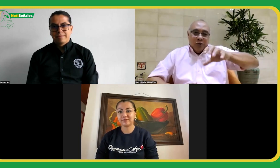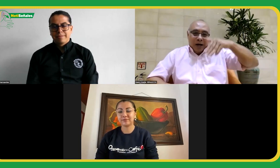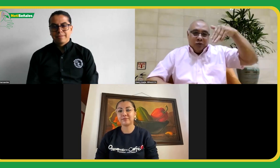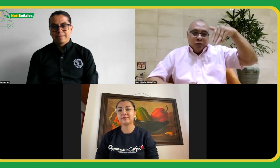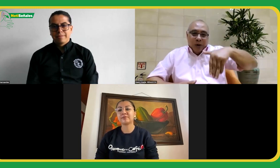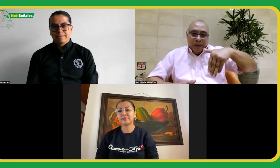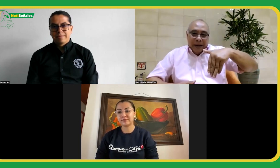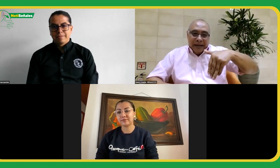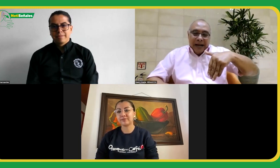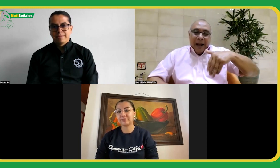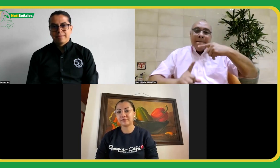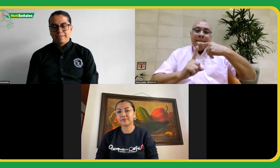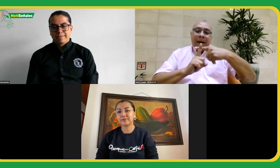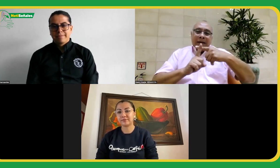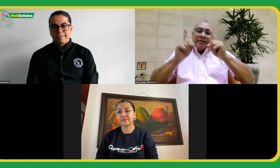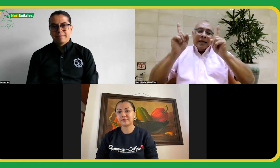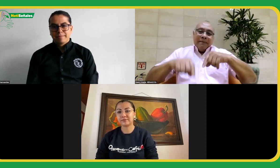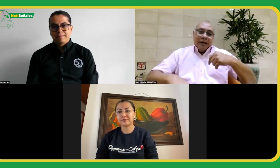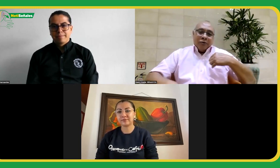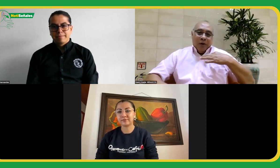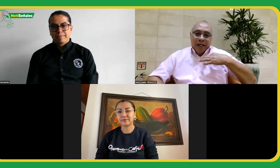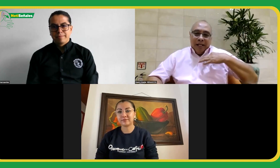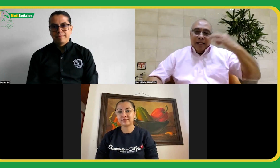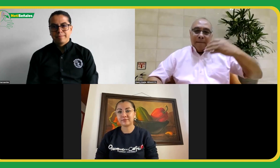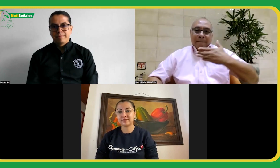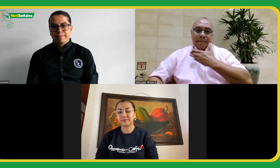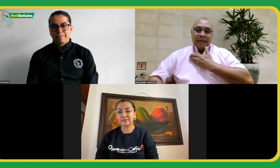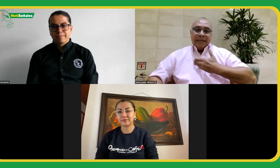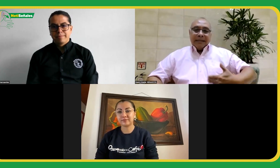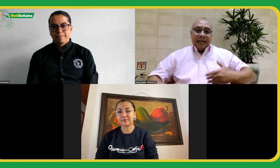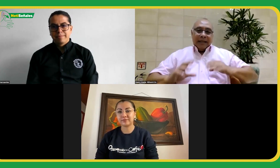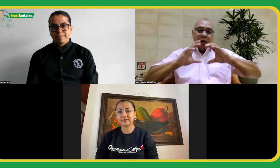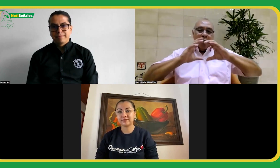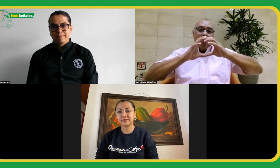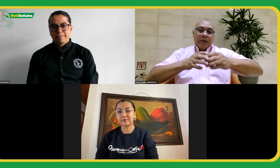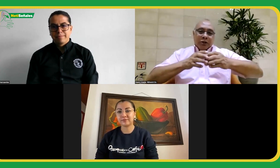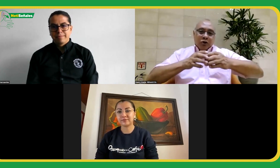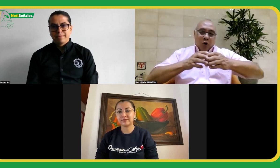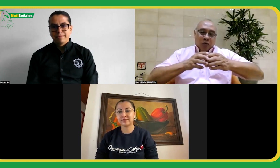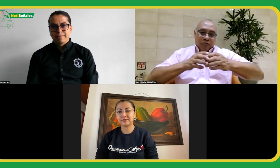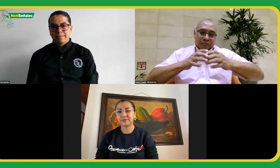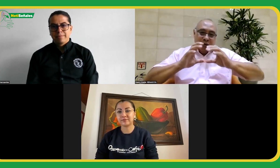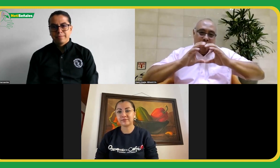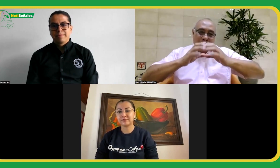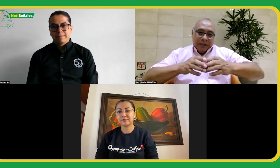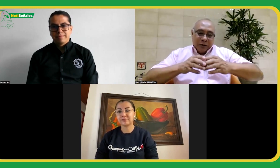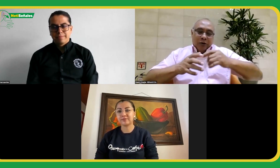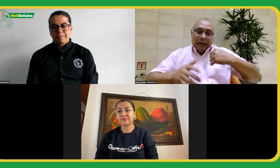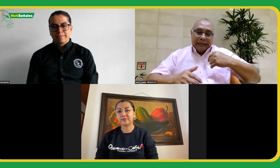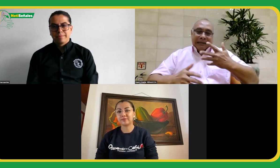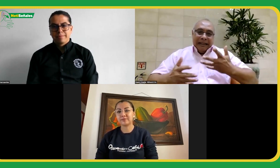de la región suramericana por parte de la WFD y también soy presidente de una comisión a veces